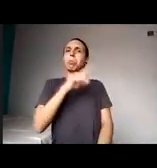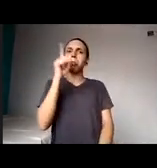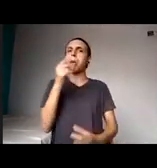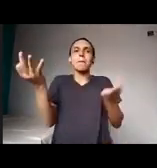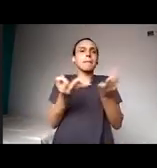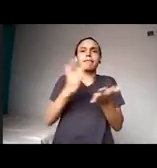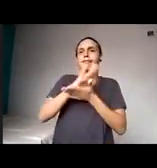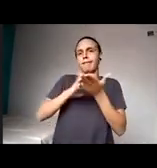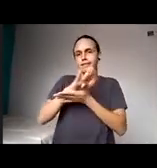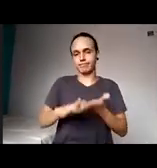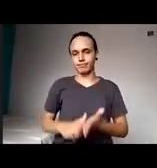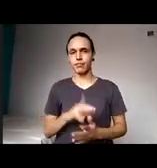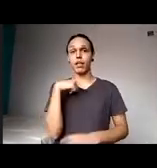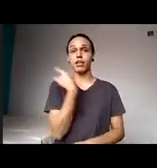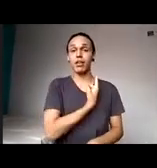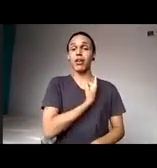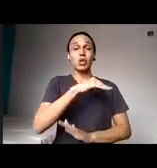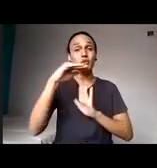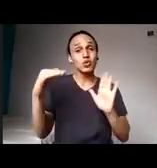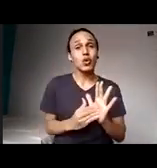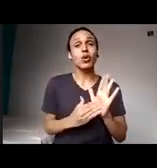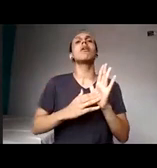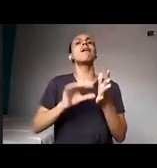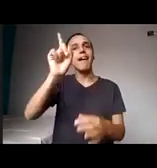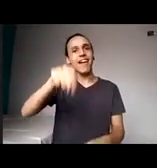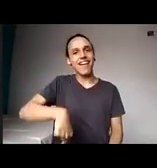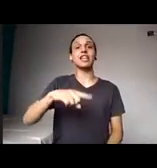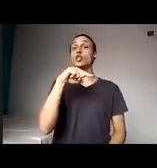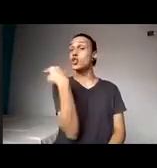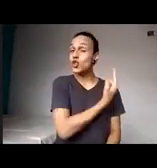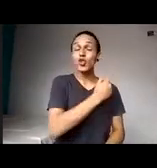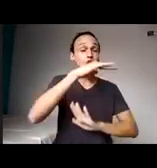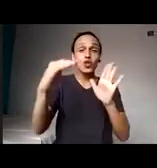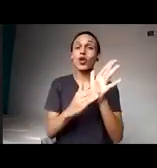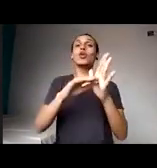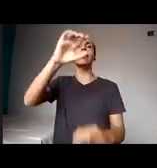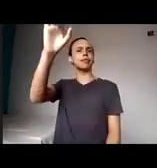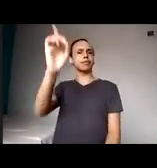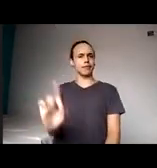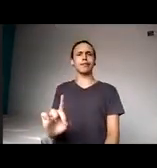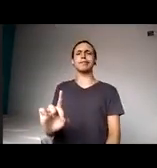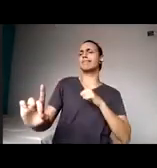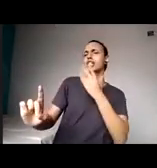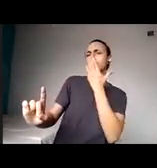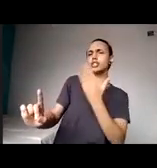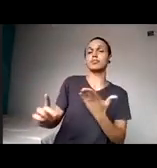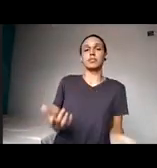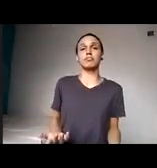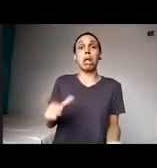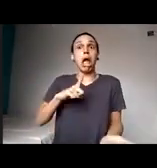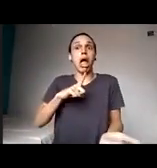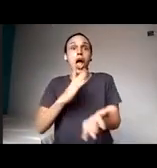todos nós aqui somos pessoas com deficiência. Uns mostram mais que o outro.